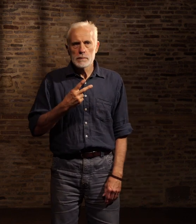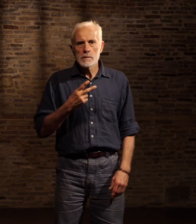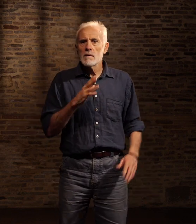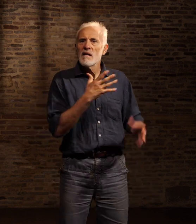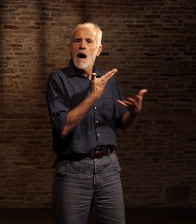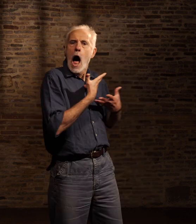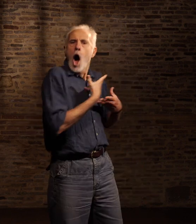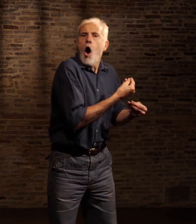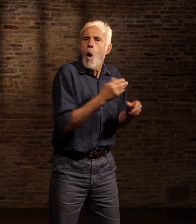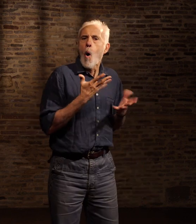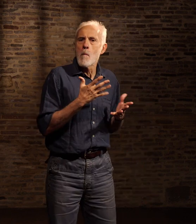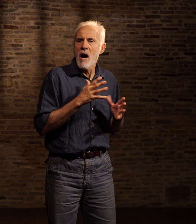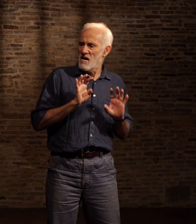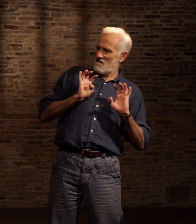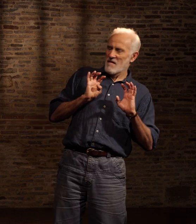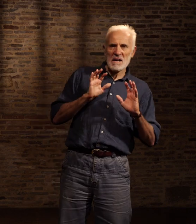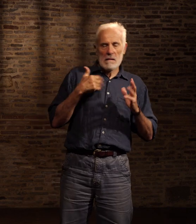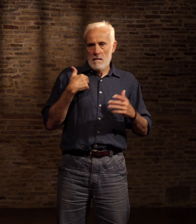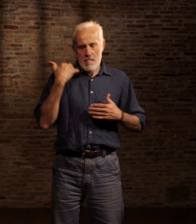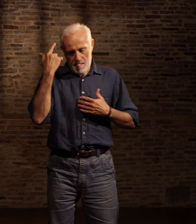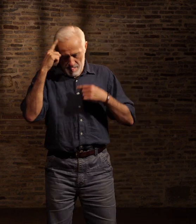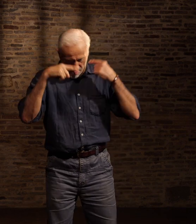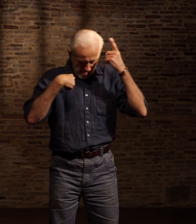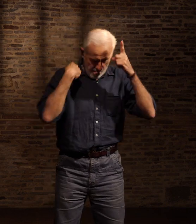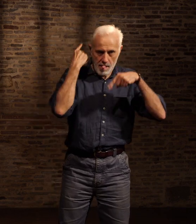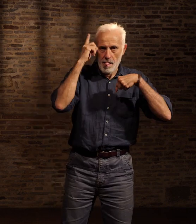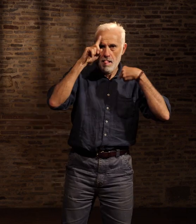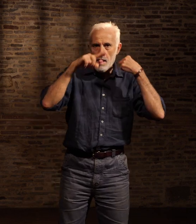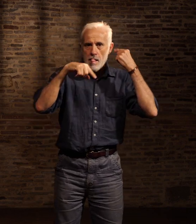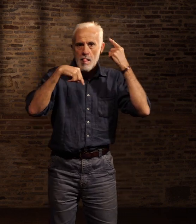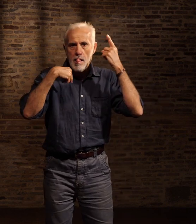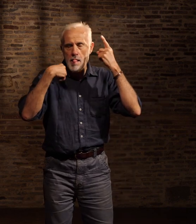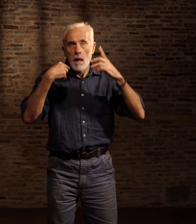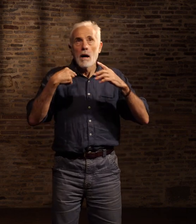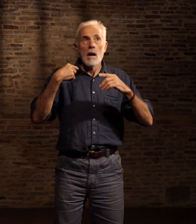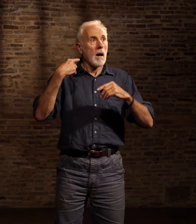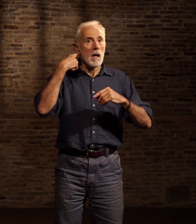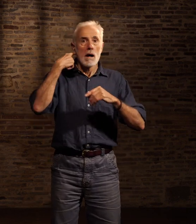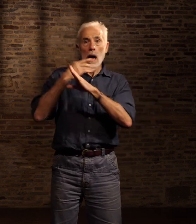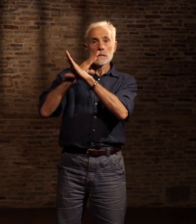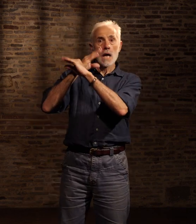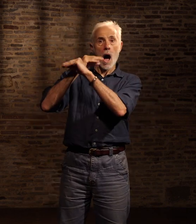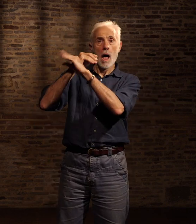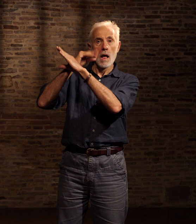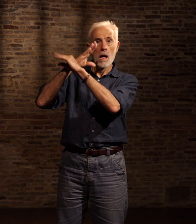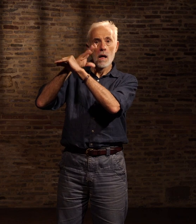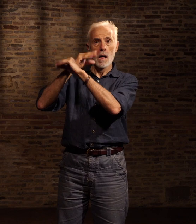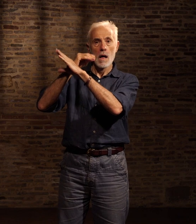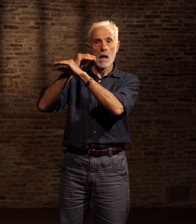moi Un nouveau détenu Je me demandais si La sirène de la pause Interrompa mes pensées